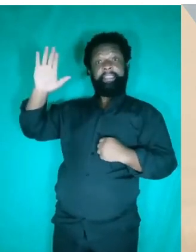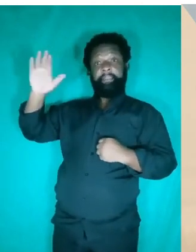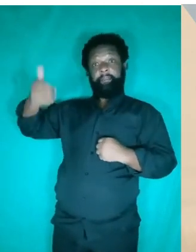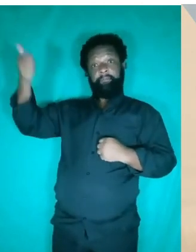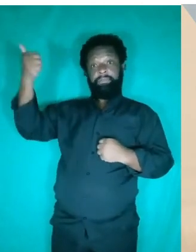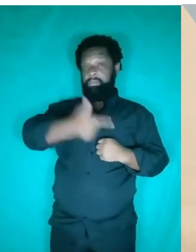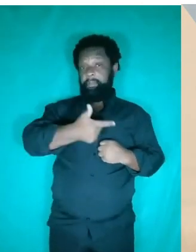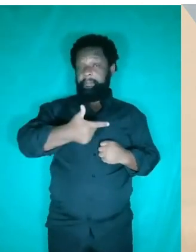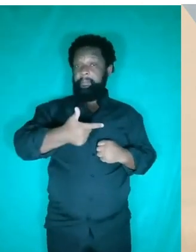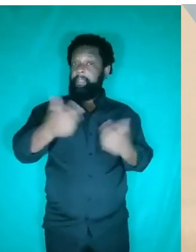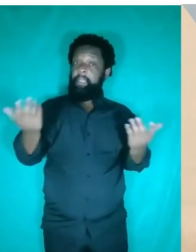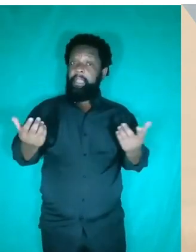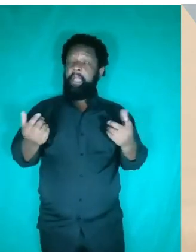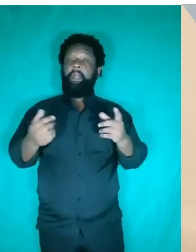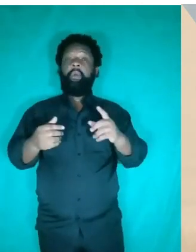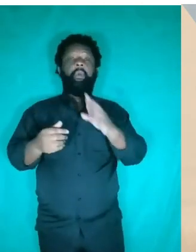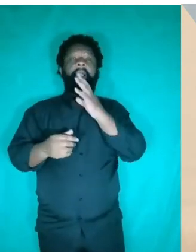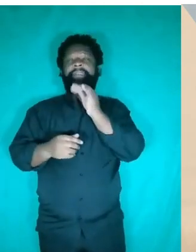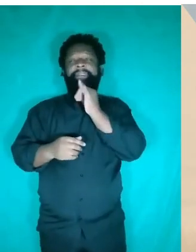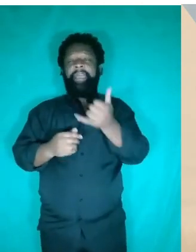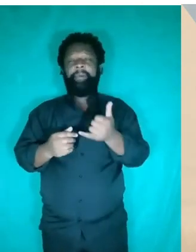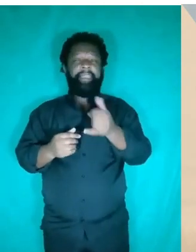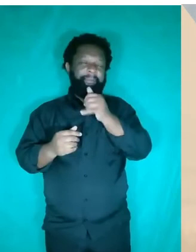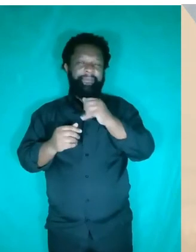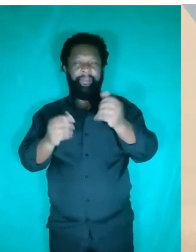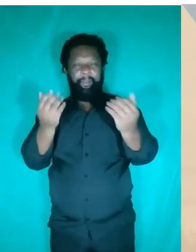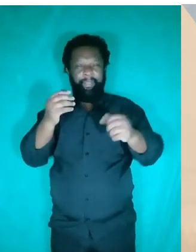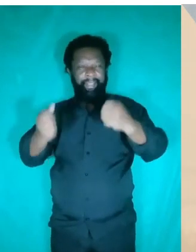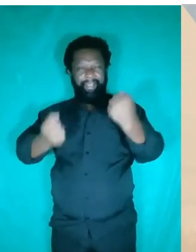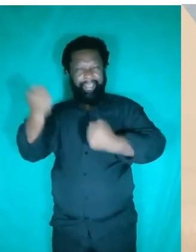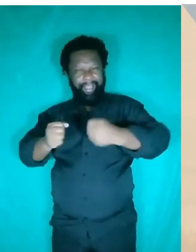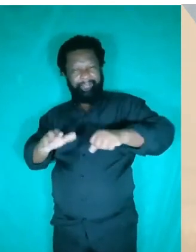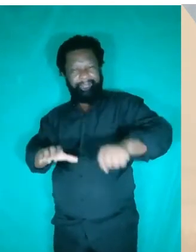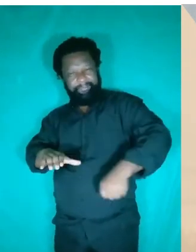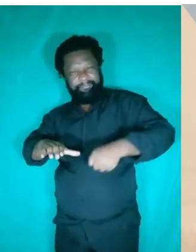maiores, né? É conhecido como macaco hidráulico, prensa hidráulica, enfim.